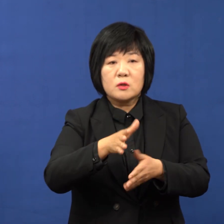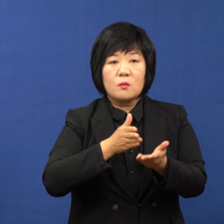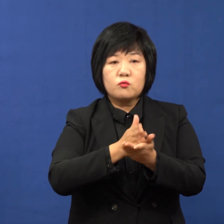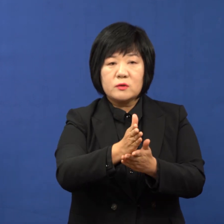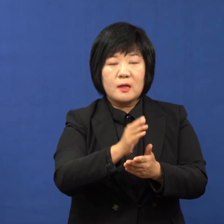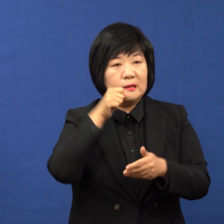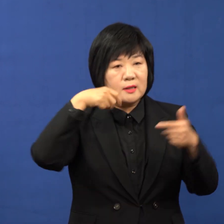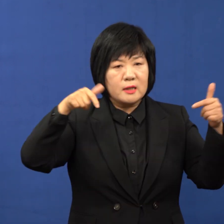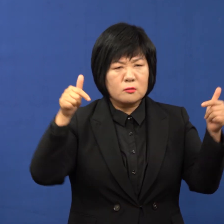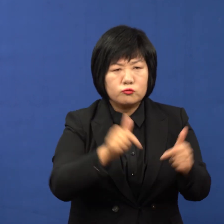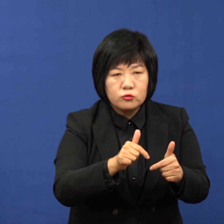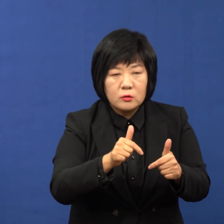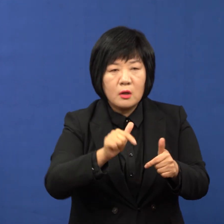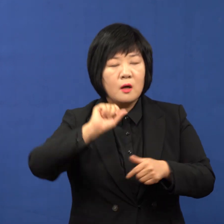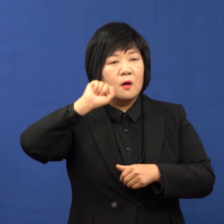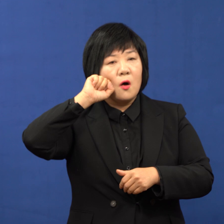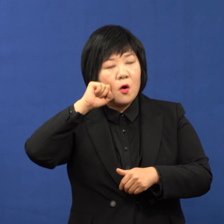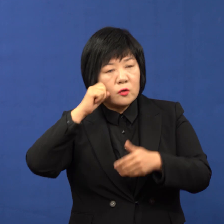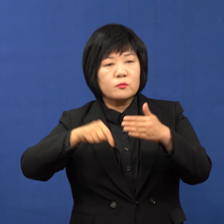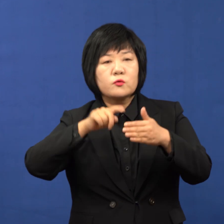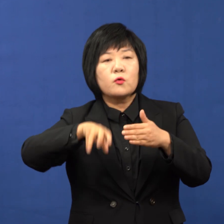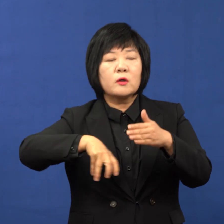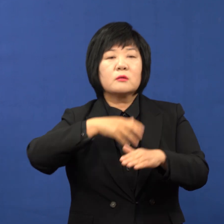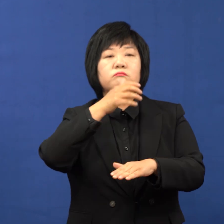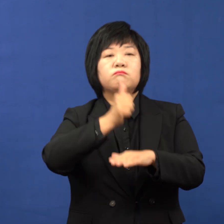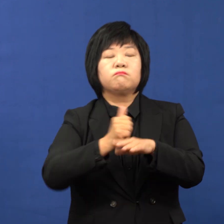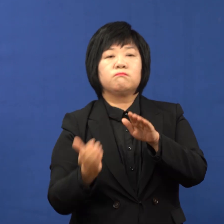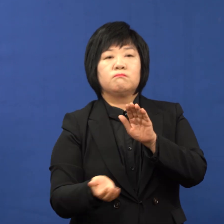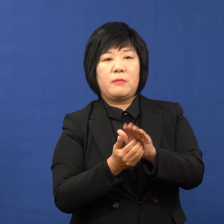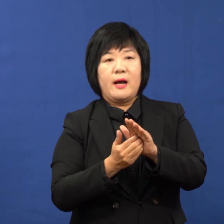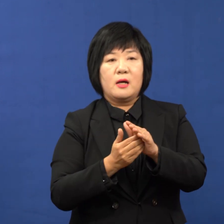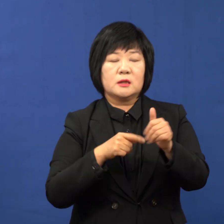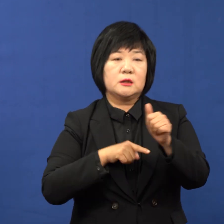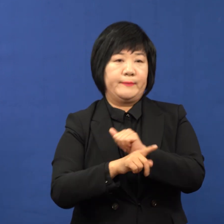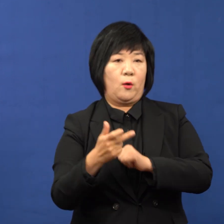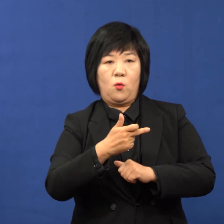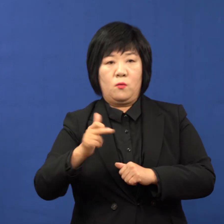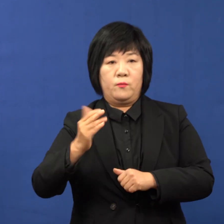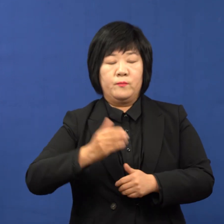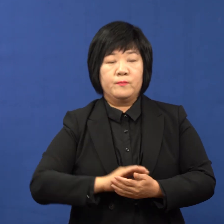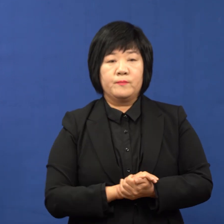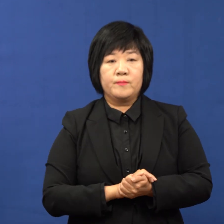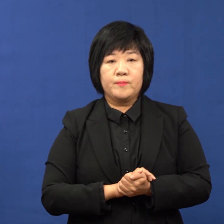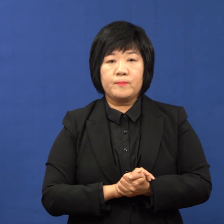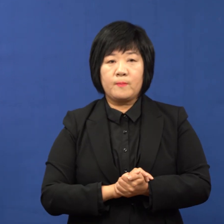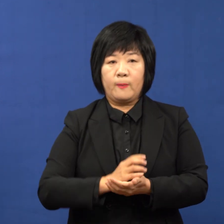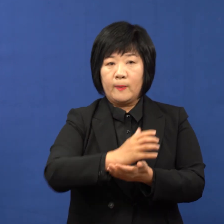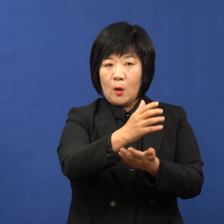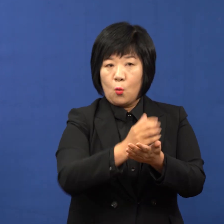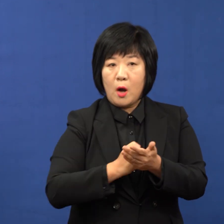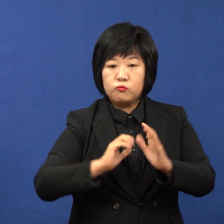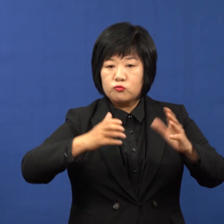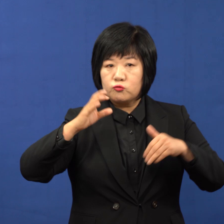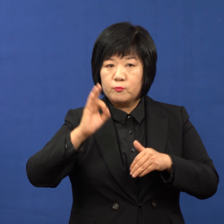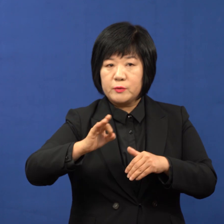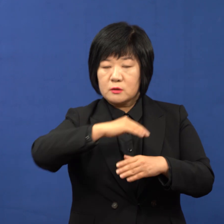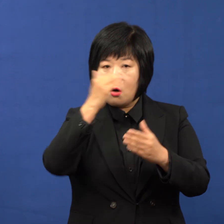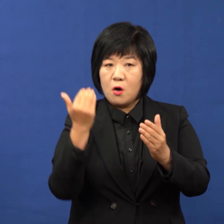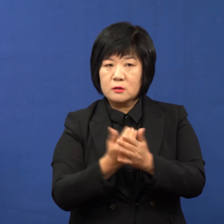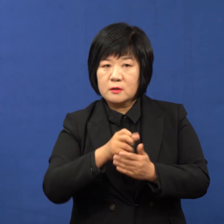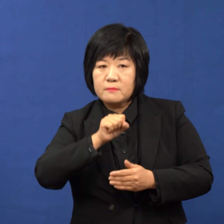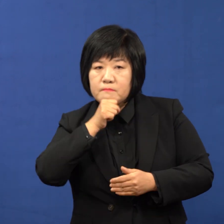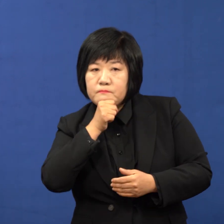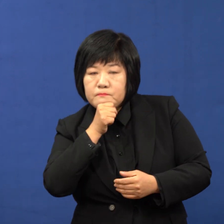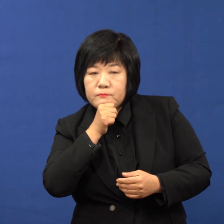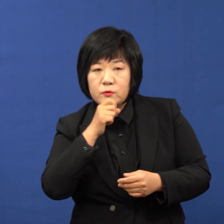줄어드는 어려움 속에서도 이룬 결실입니다. 그래서 더욱 의미가 크다고 하겠습니다. 확보한 국비의 전체 비중을 보면